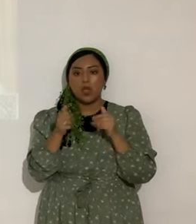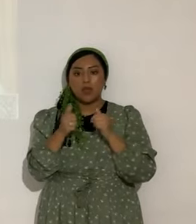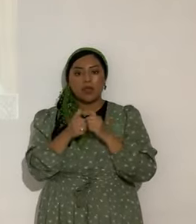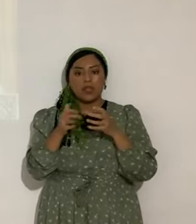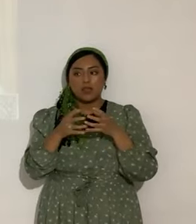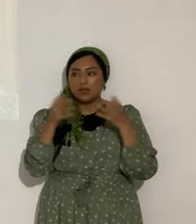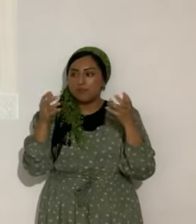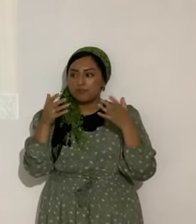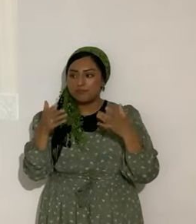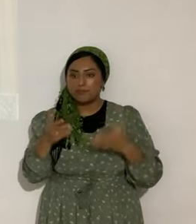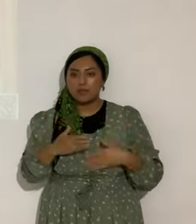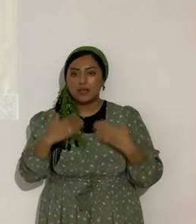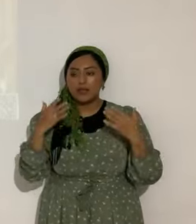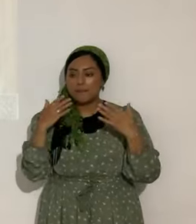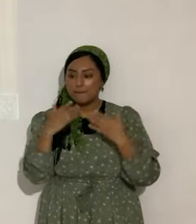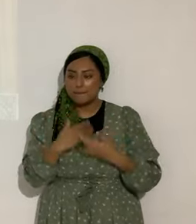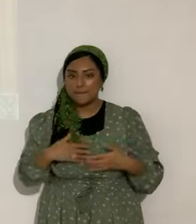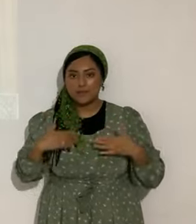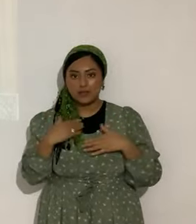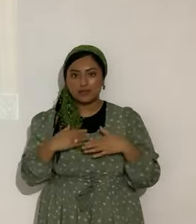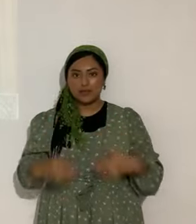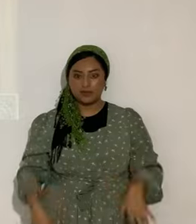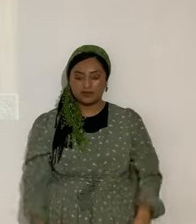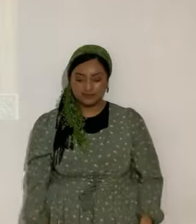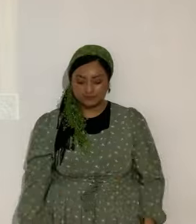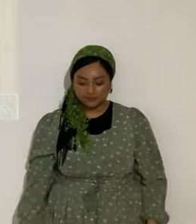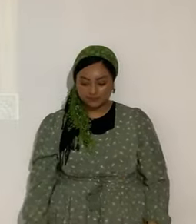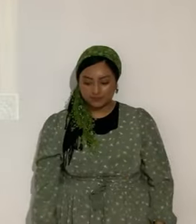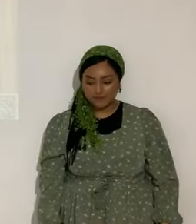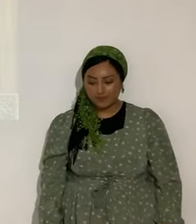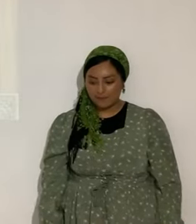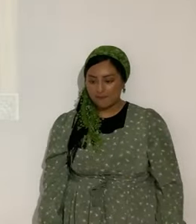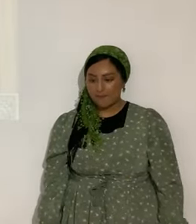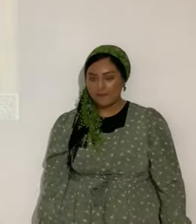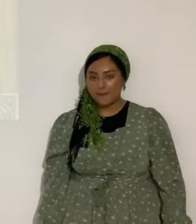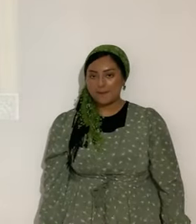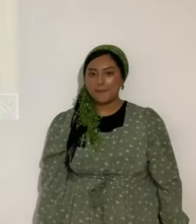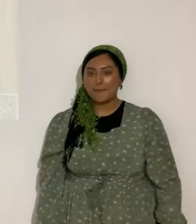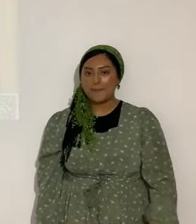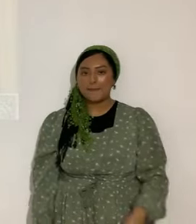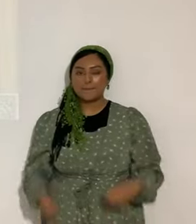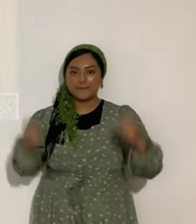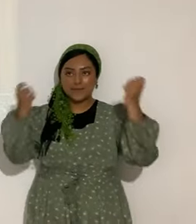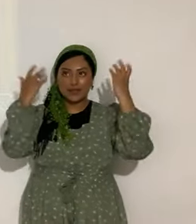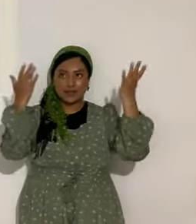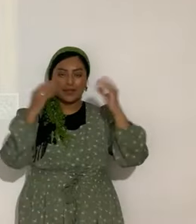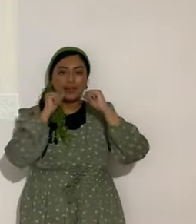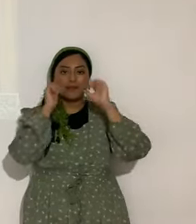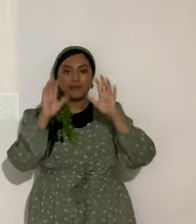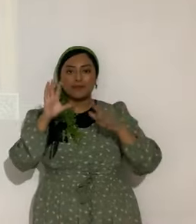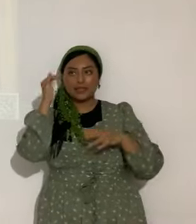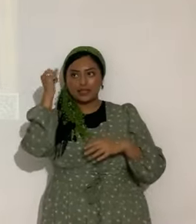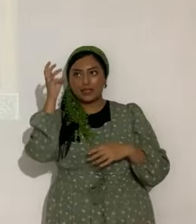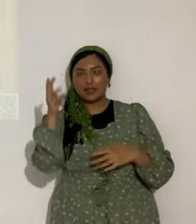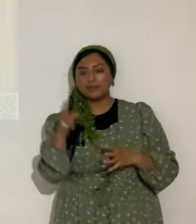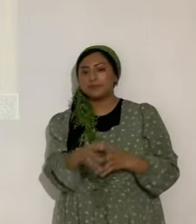y platillo. Eso está en el Salmo 150. Aleluya. Bendito es el Abacatos. Bueno.